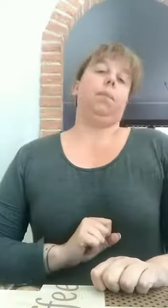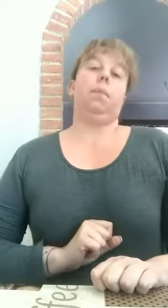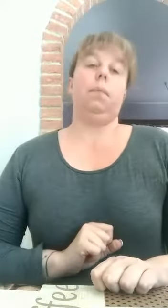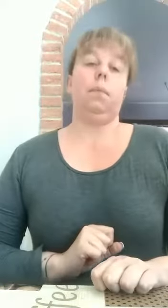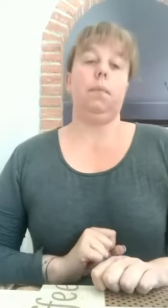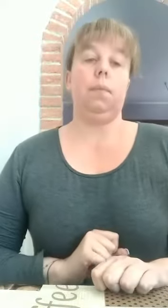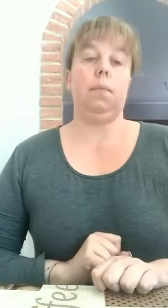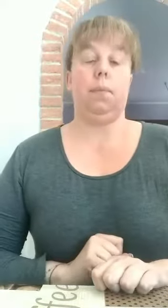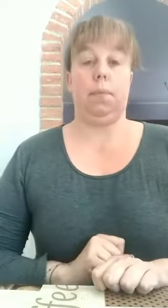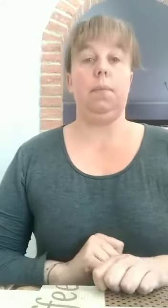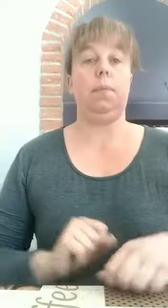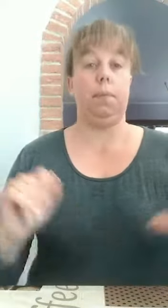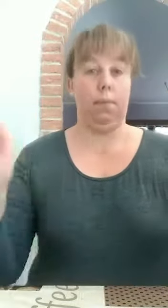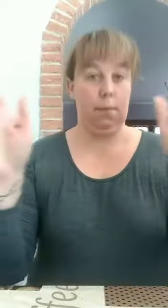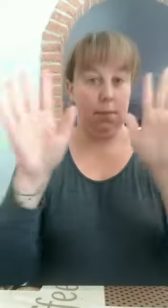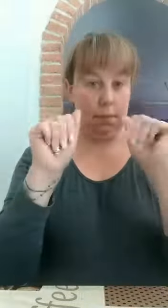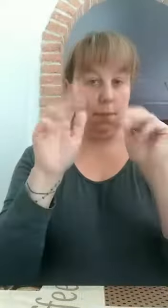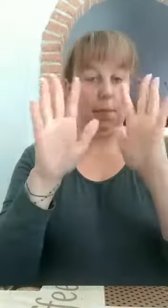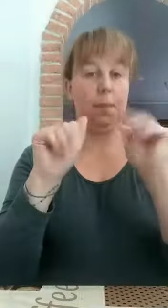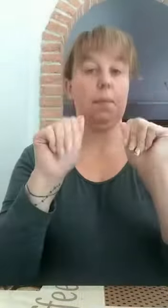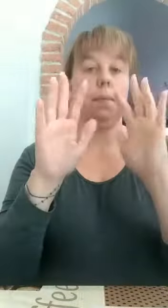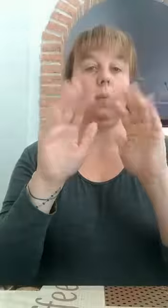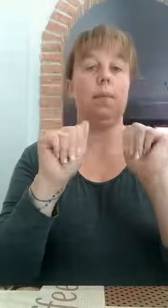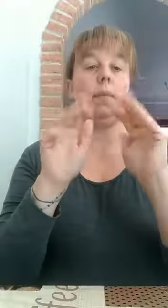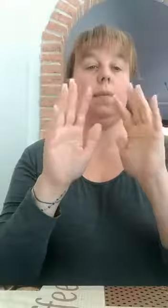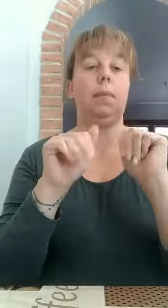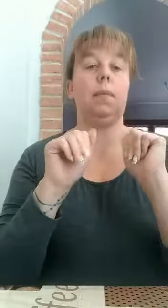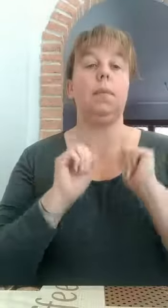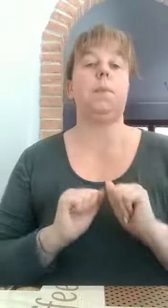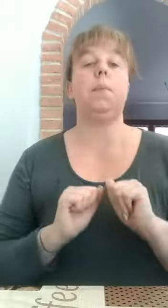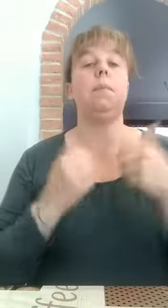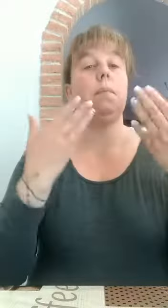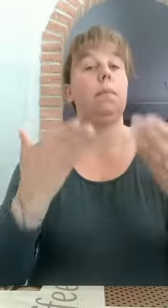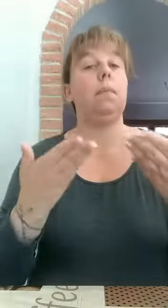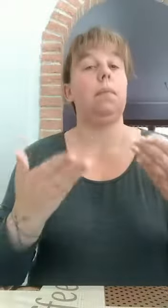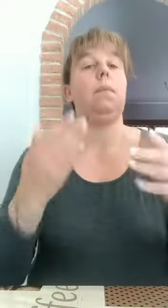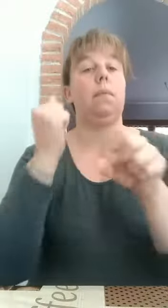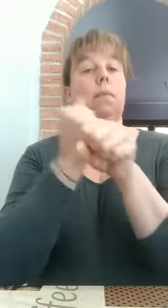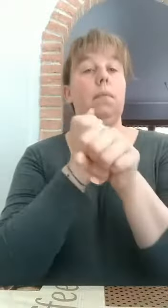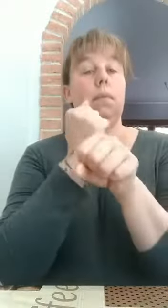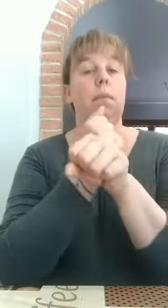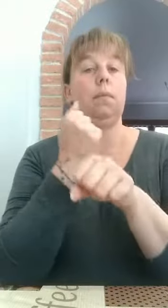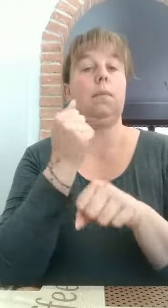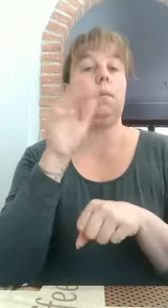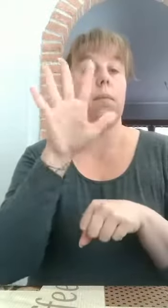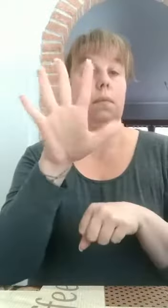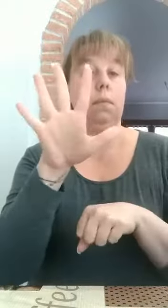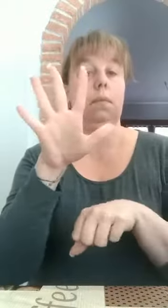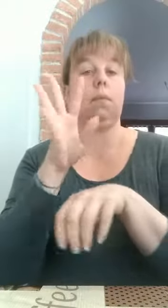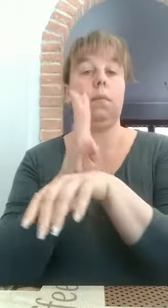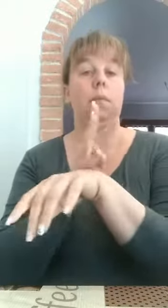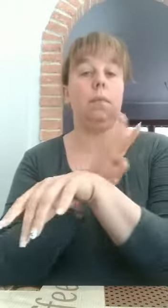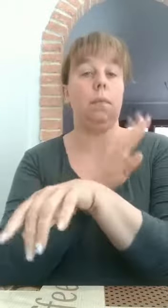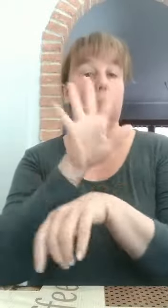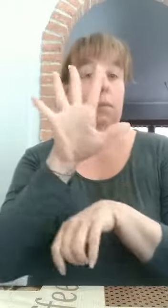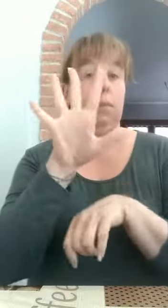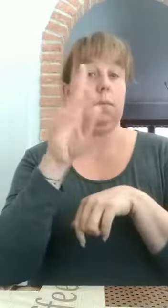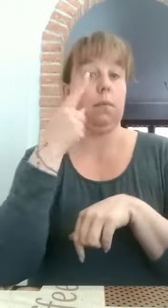ciao bimbi come state oggi lavoriamo insieme sui cinque sensi e vedremo assieme la vista allora